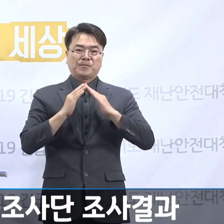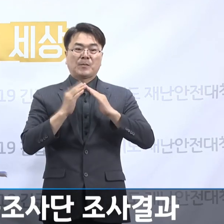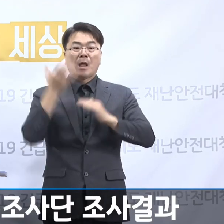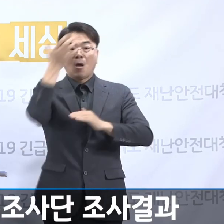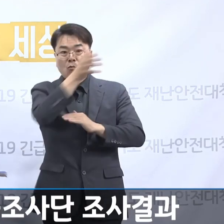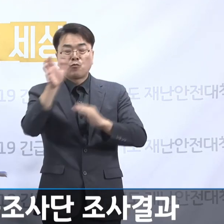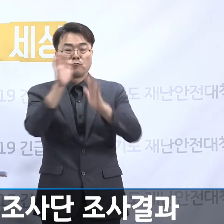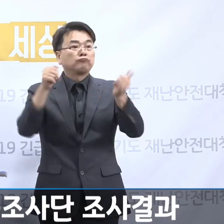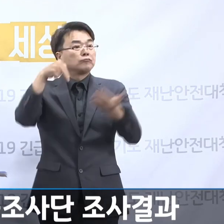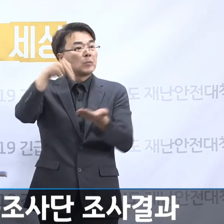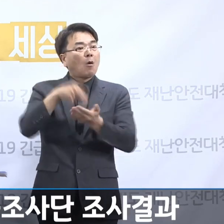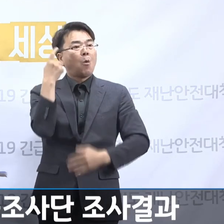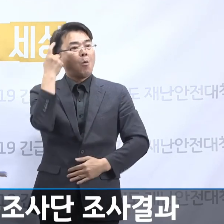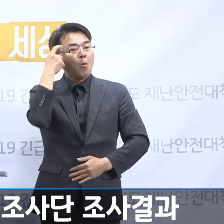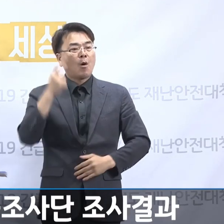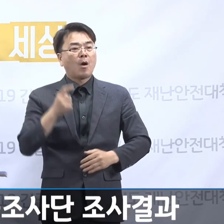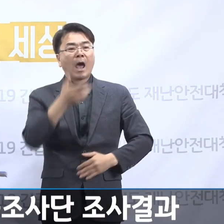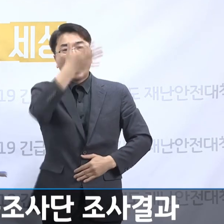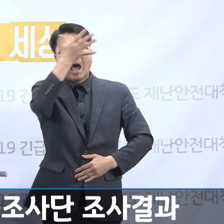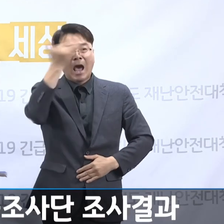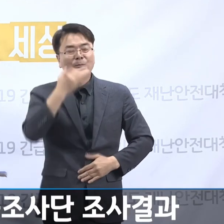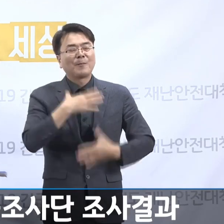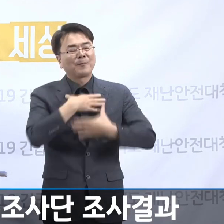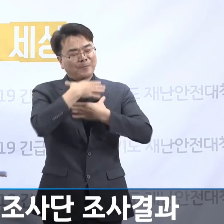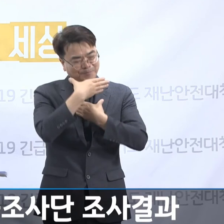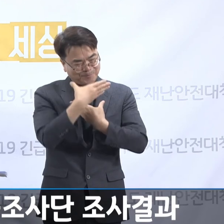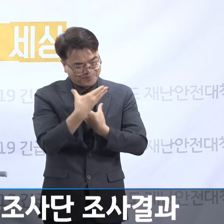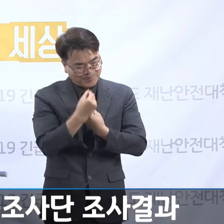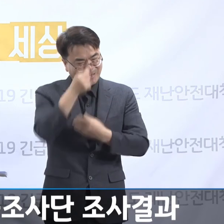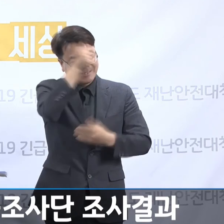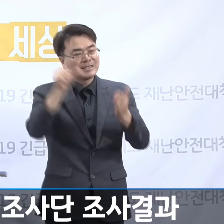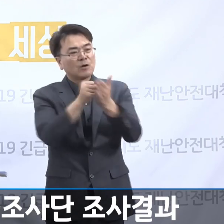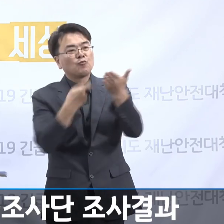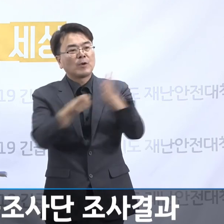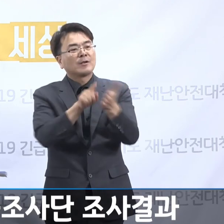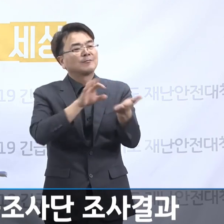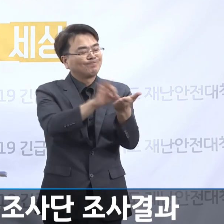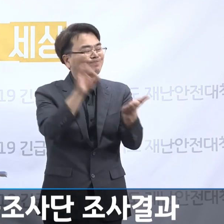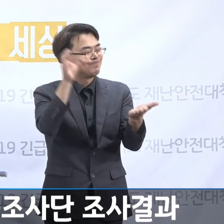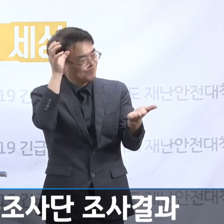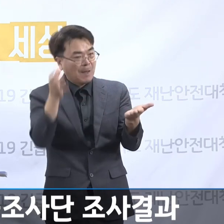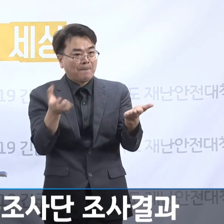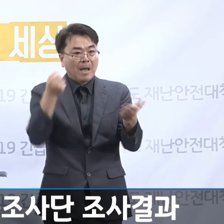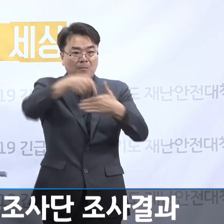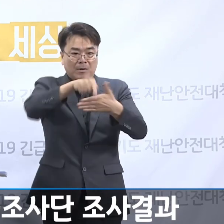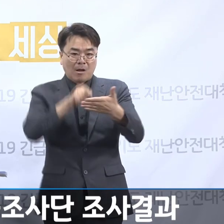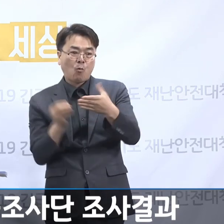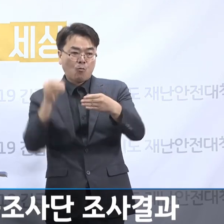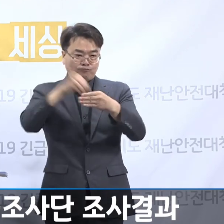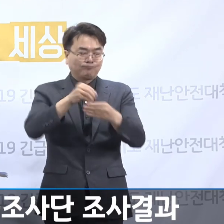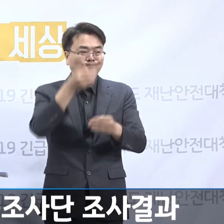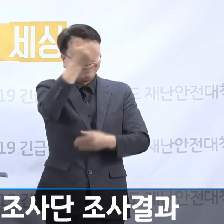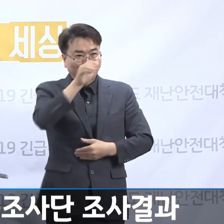후원자들은 할머니들의 안락한 노후 생활에 사용되기를 기대하면서 후원금을 기부하였습니다.